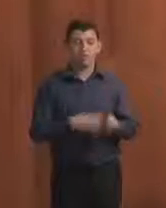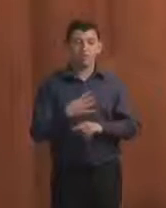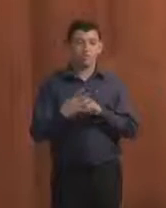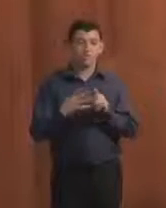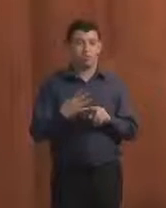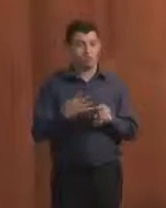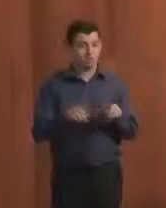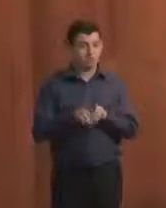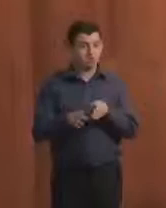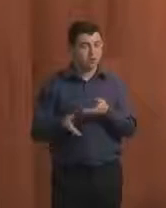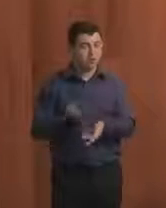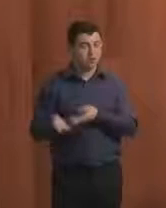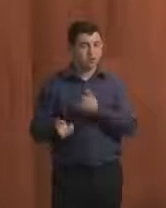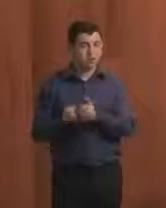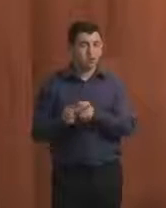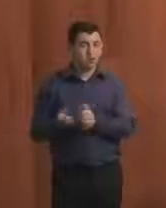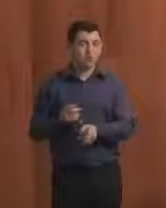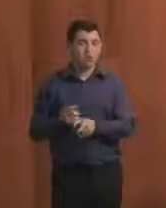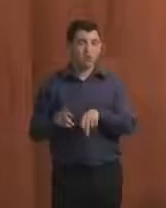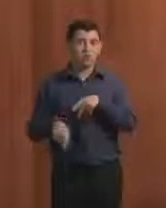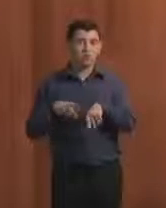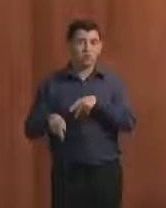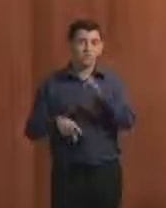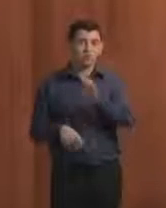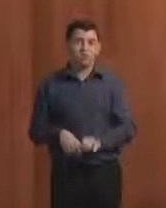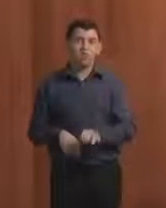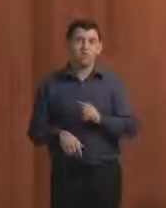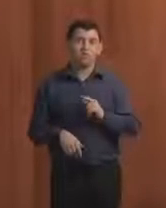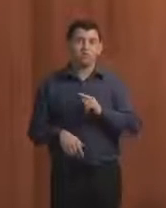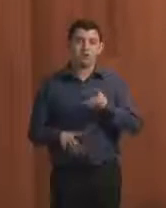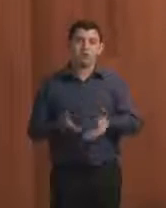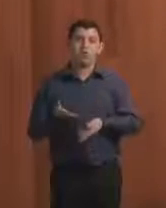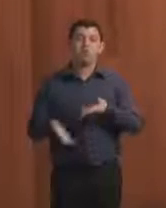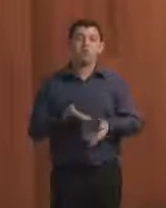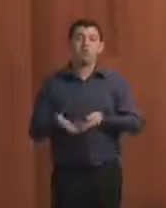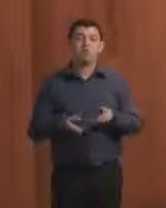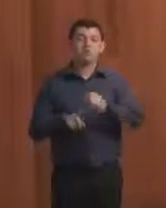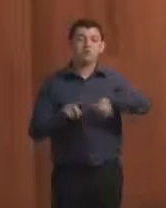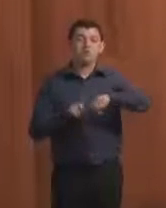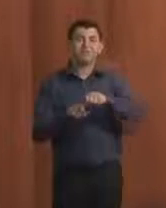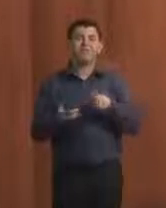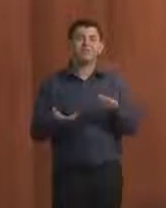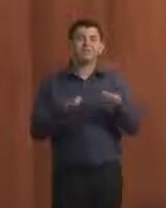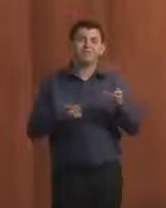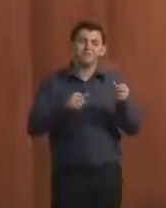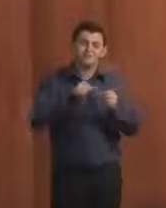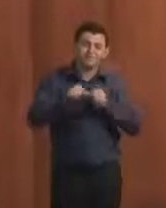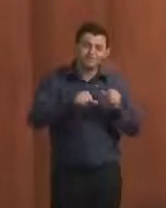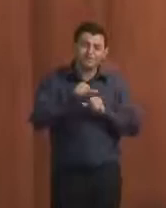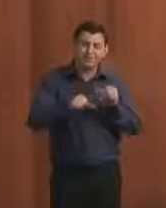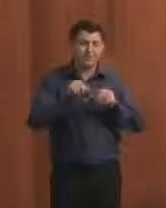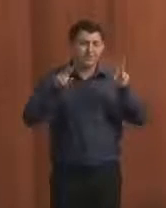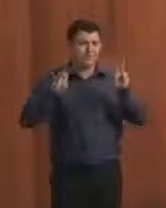capacitação da sociedade civil para o controle social. E eu já quero aqui alterar o título, porque não foi debatido apenas a